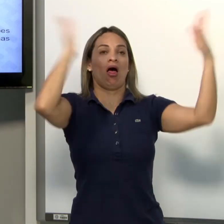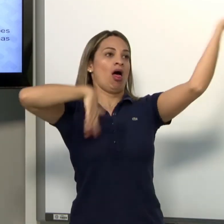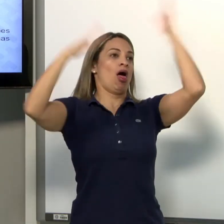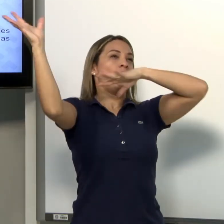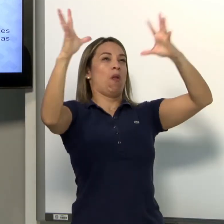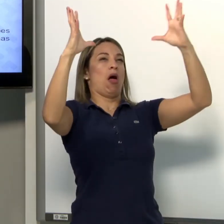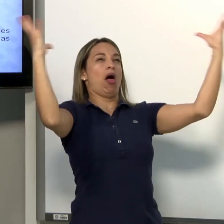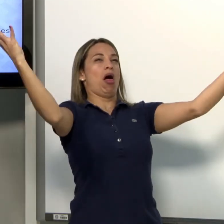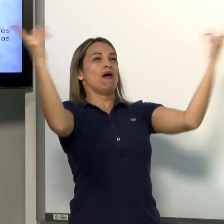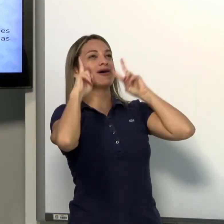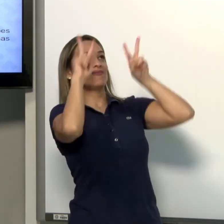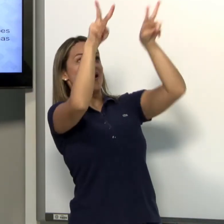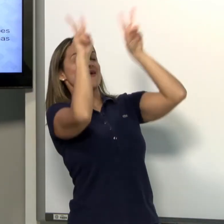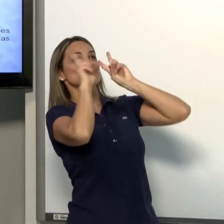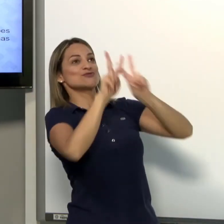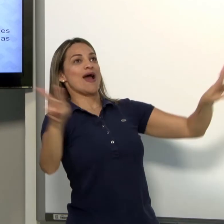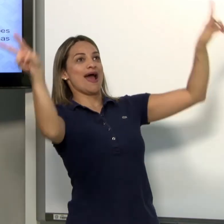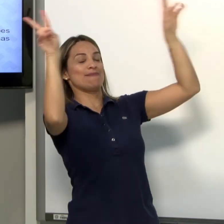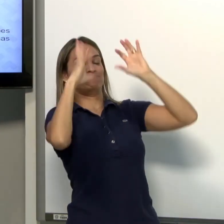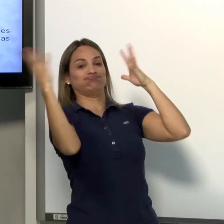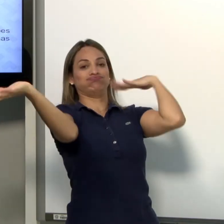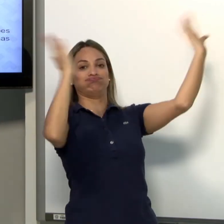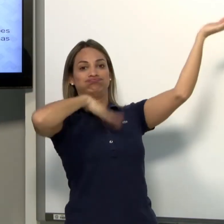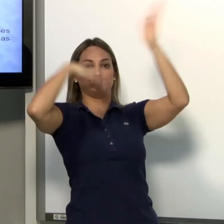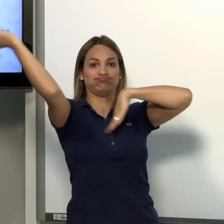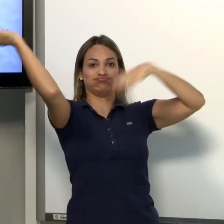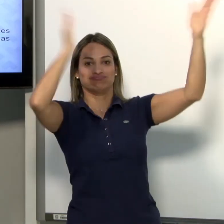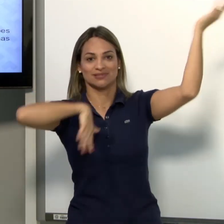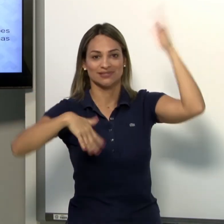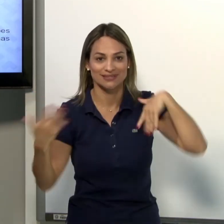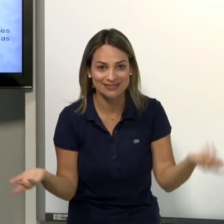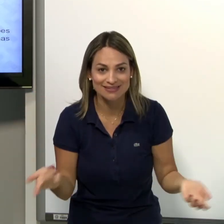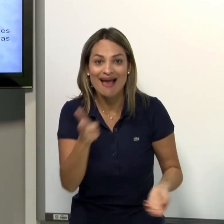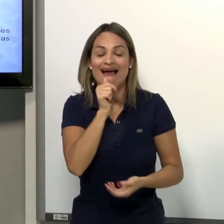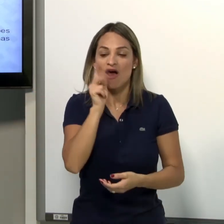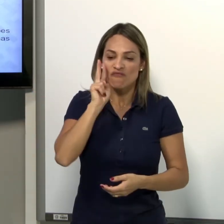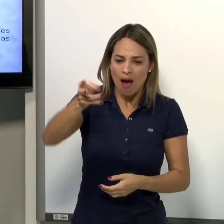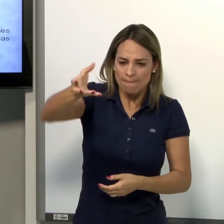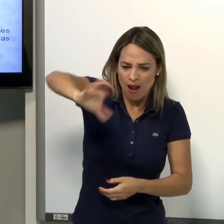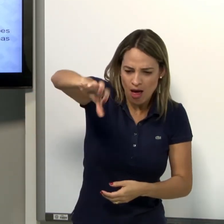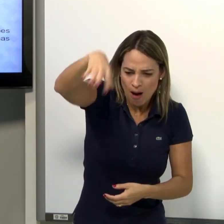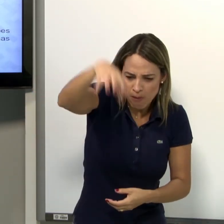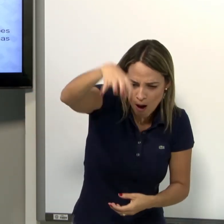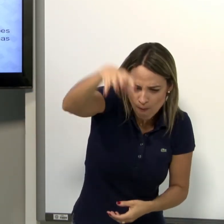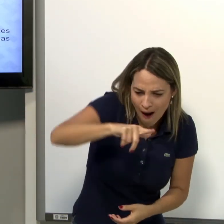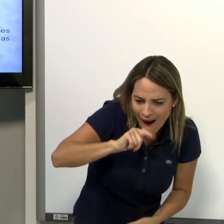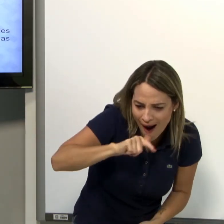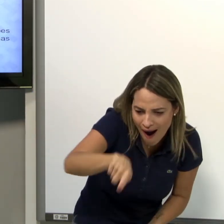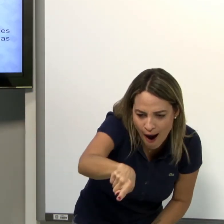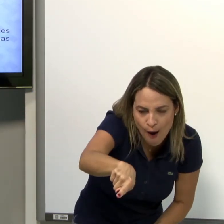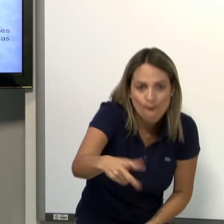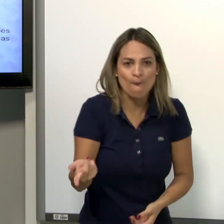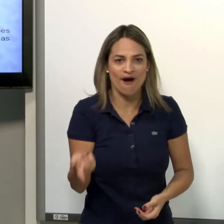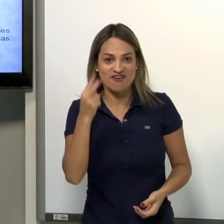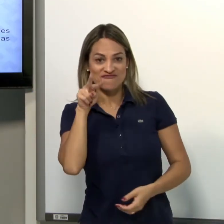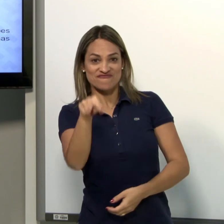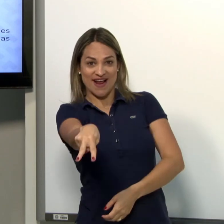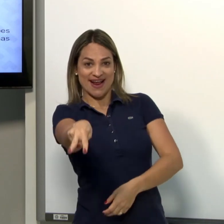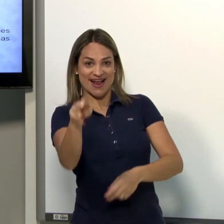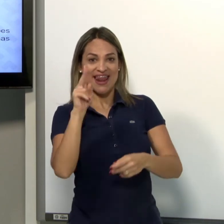sente abafado. Sente mal-estar. Você vê aquela fumaça. Então, a água escorrendo ali na